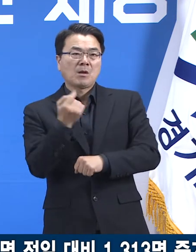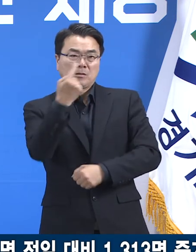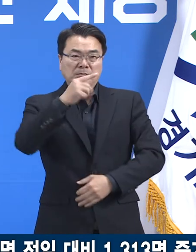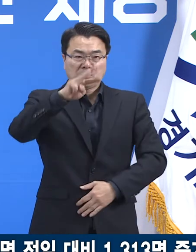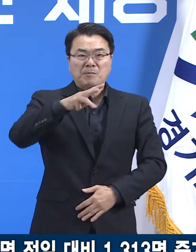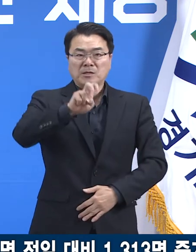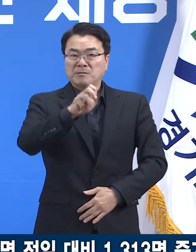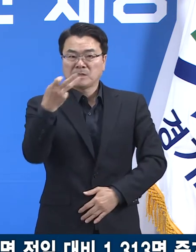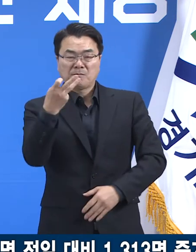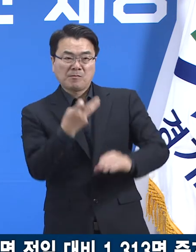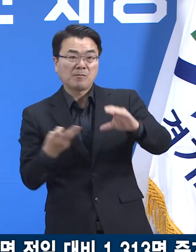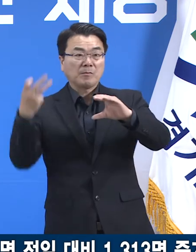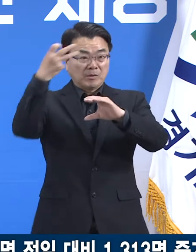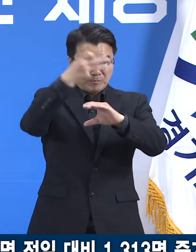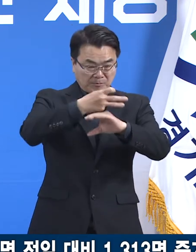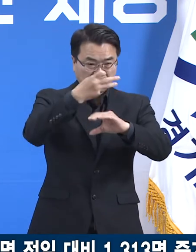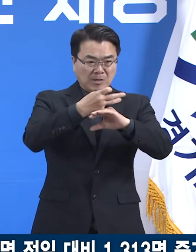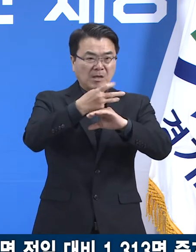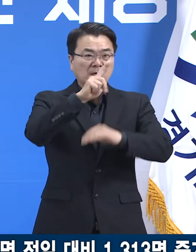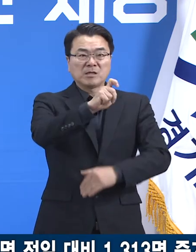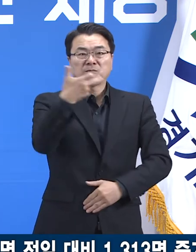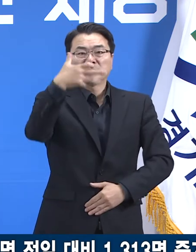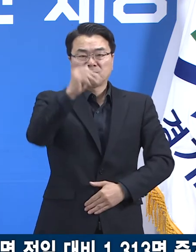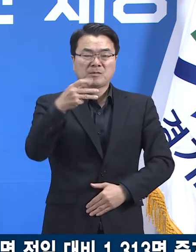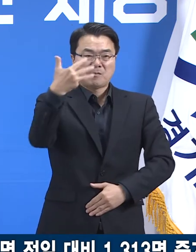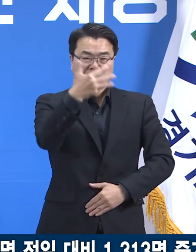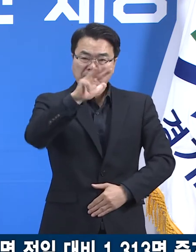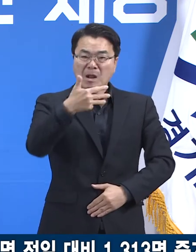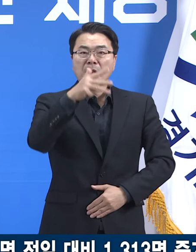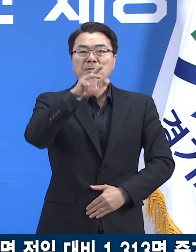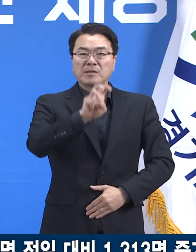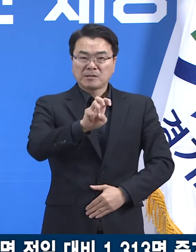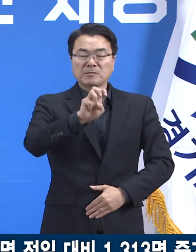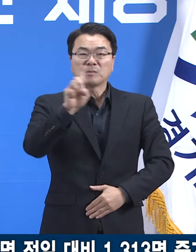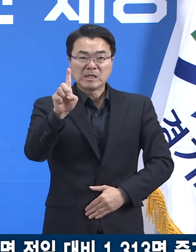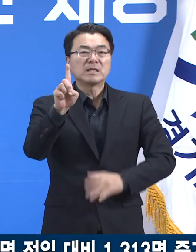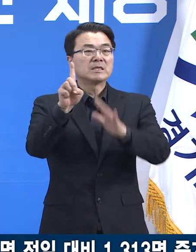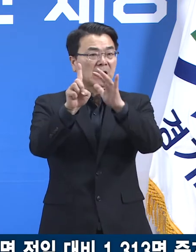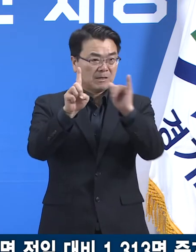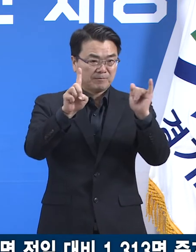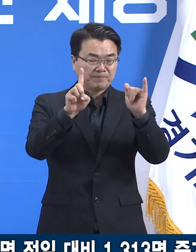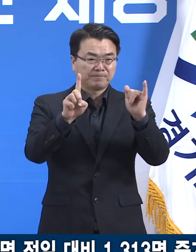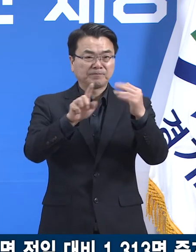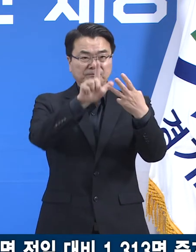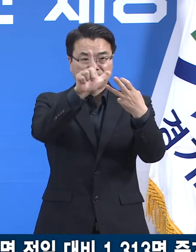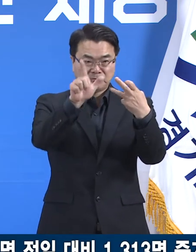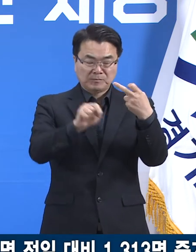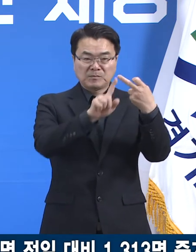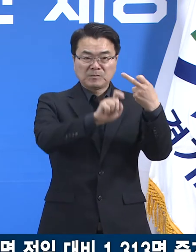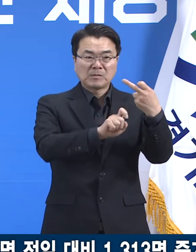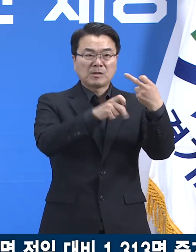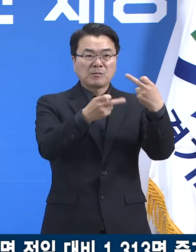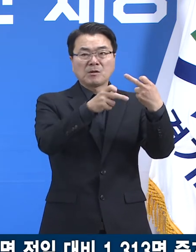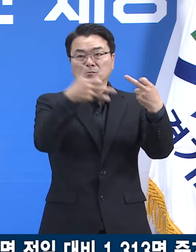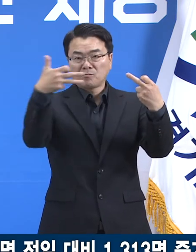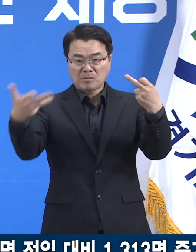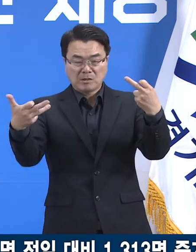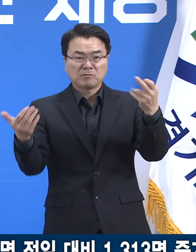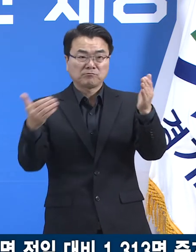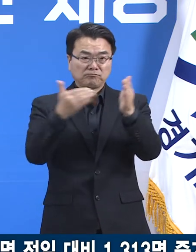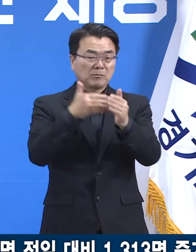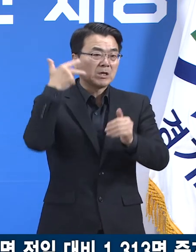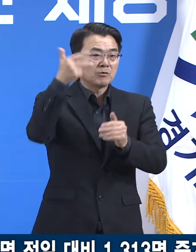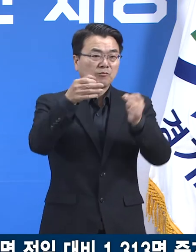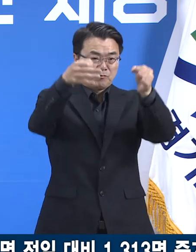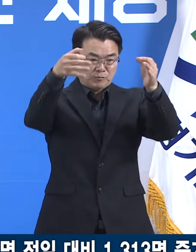,313명 증가한 17만 381명입니다. 12월 12일부터 12월 18일까지 한